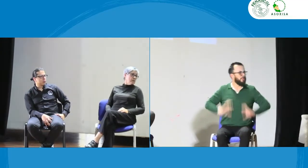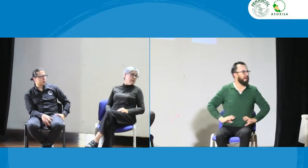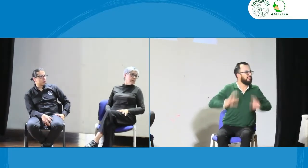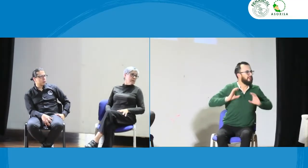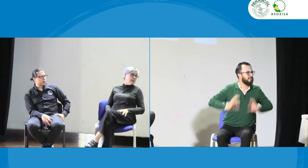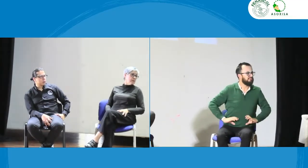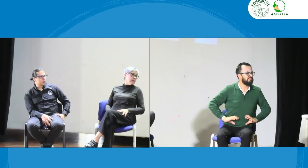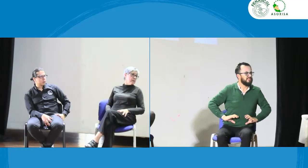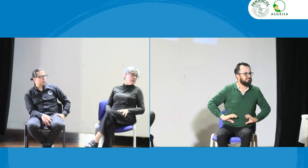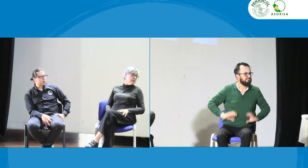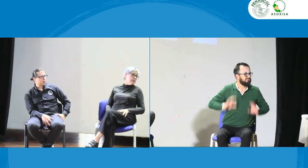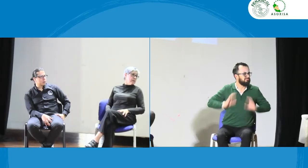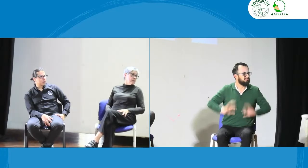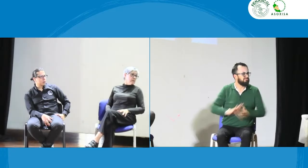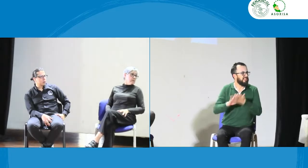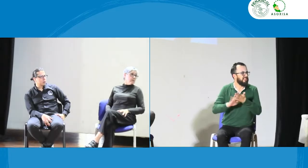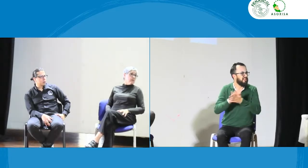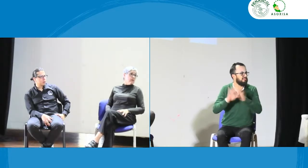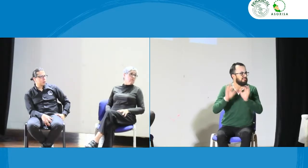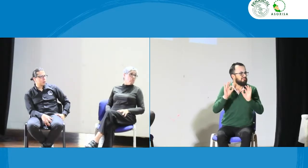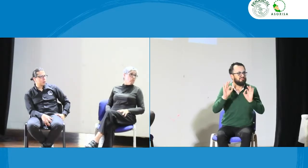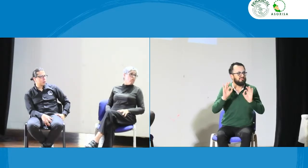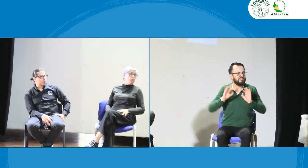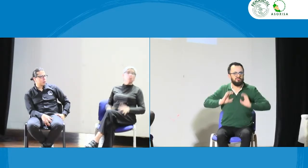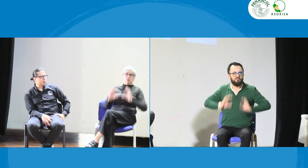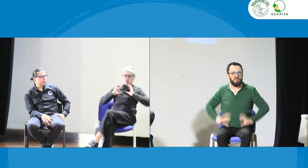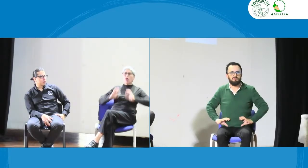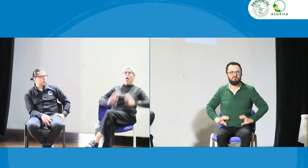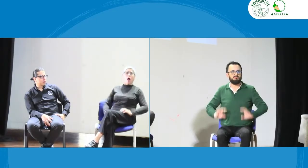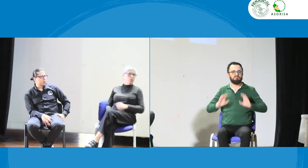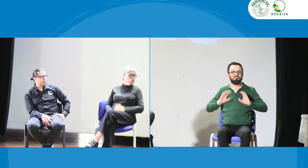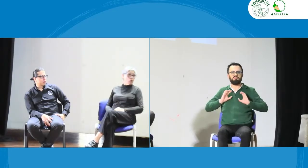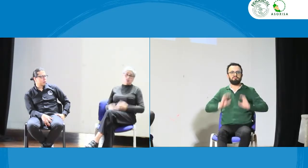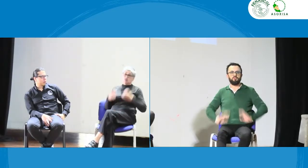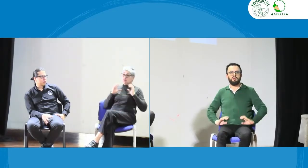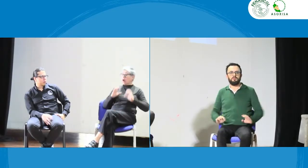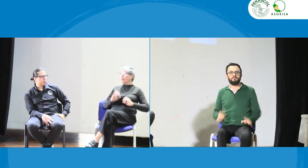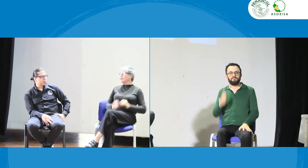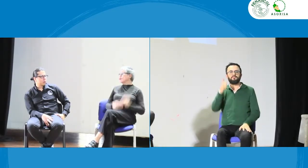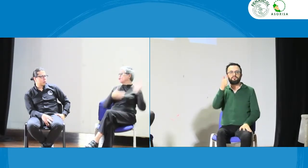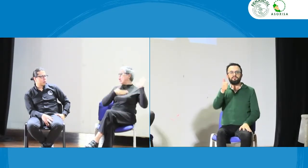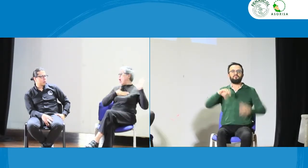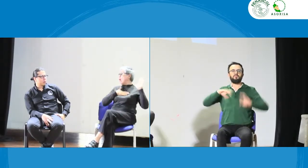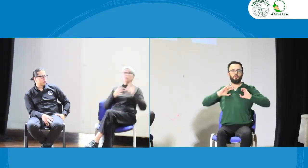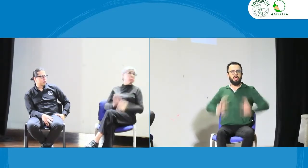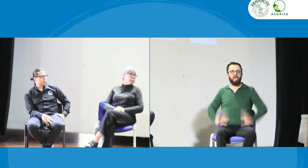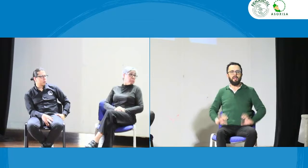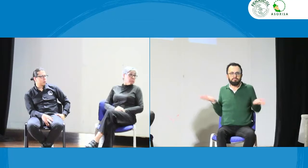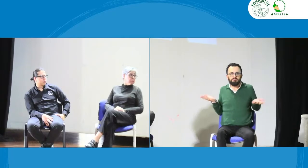sin importar cuál sea es un ciudadano esa es la seña ¿no? ¿verdad? ciudadano ciudadano sí entonces